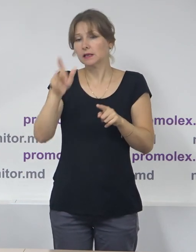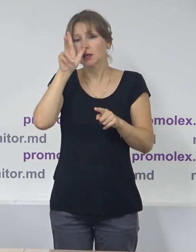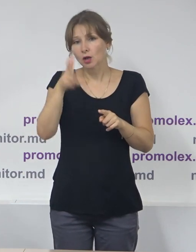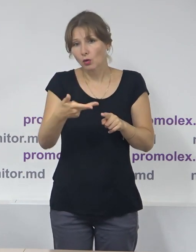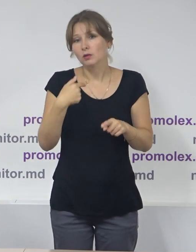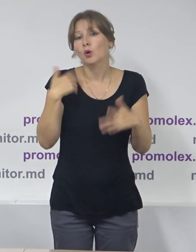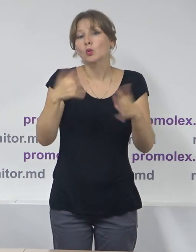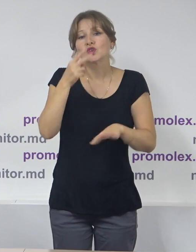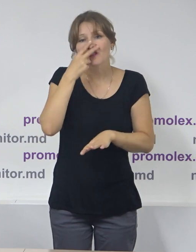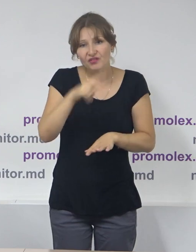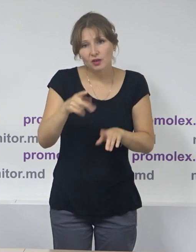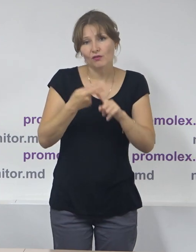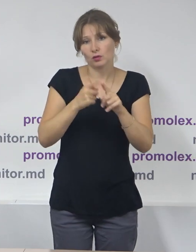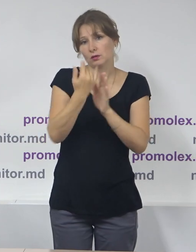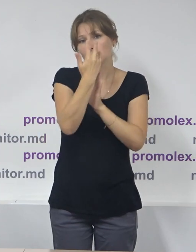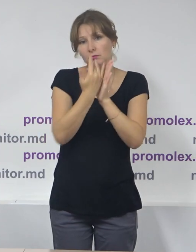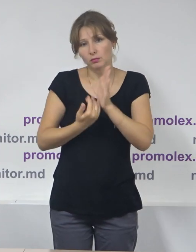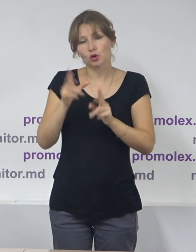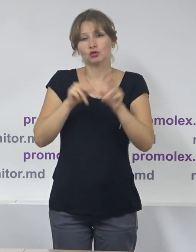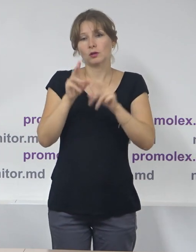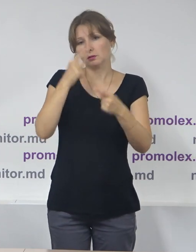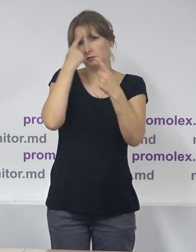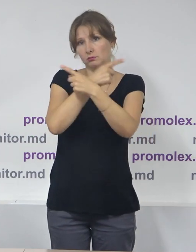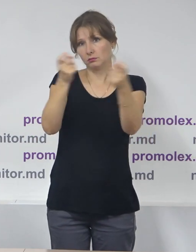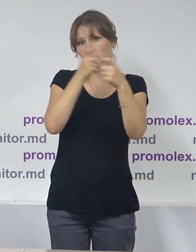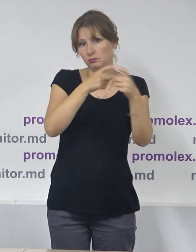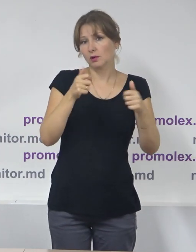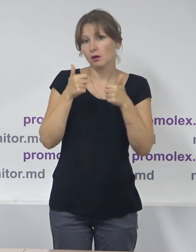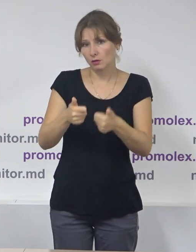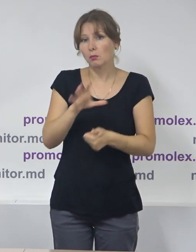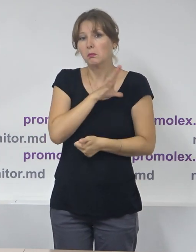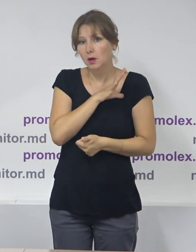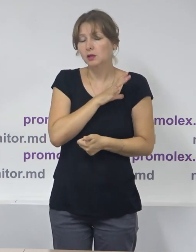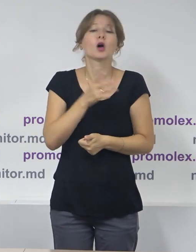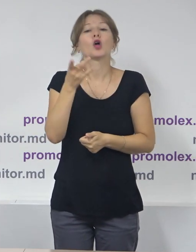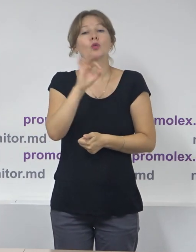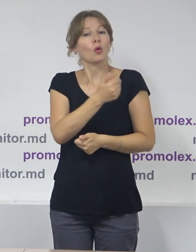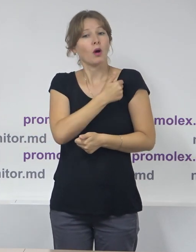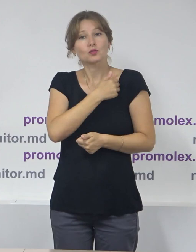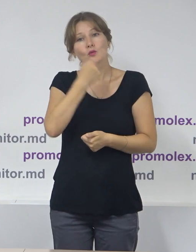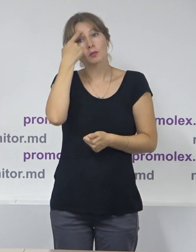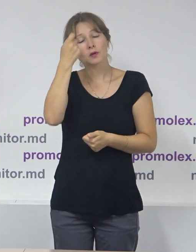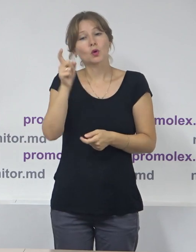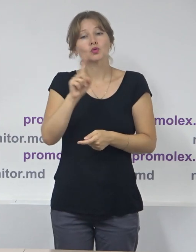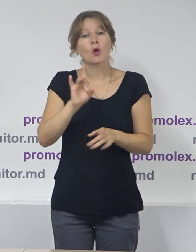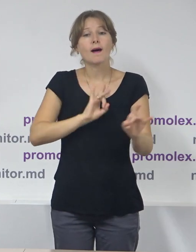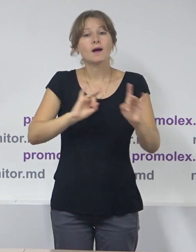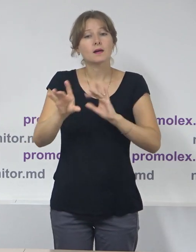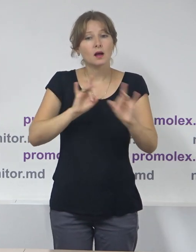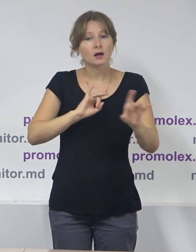Le-am văzut cu toții aceste materiale în spațiu public. Totuși vom atrage atenția că, potrivit lege cu privire la publicitate,